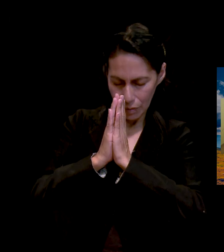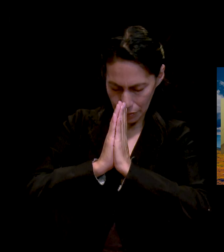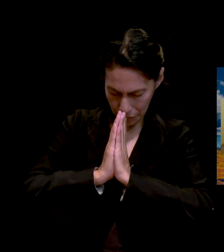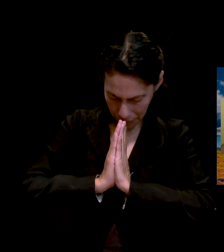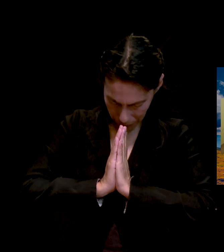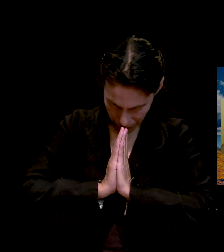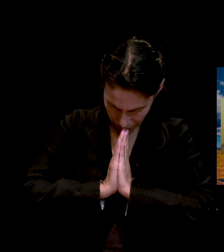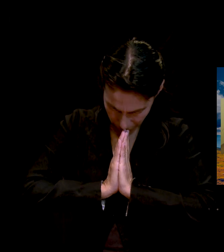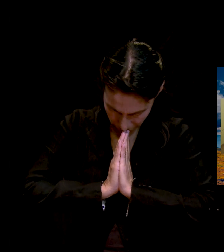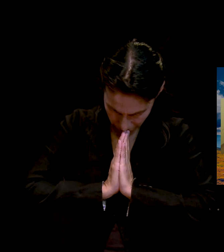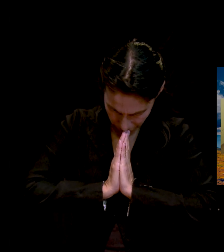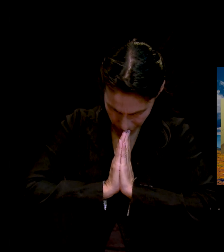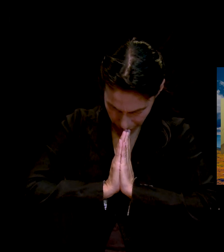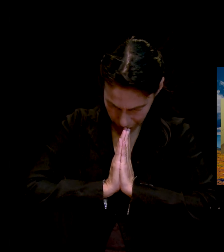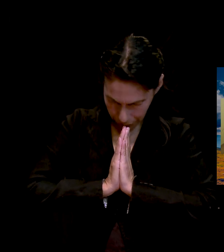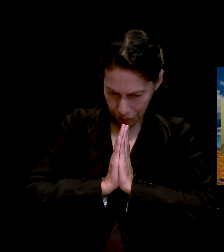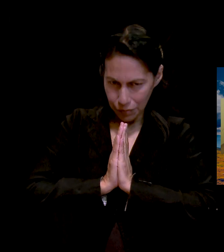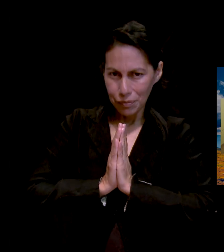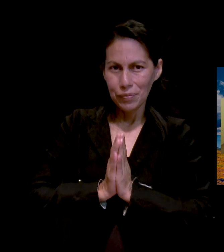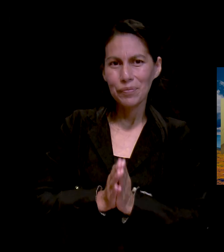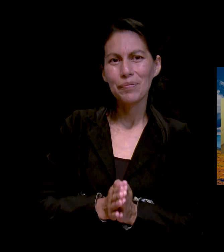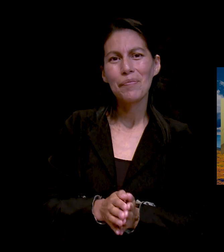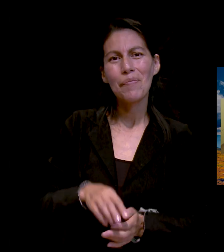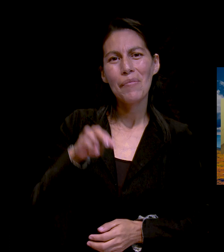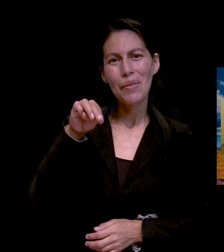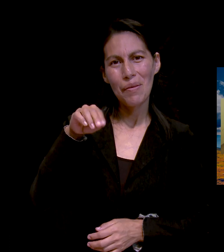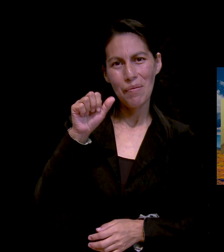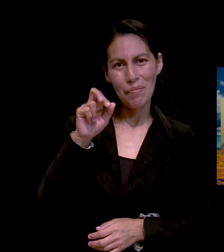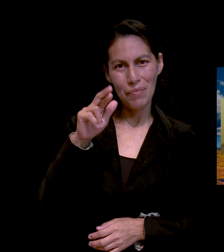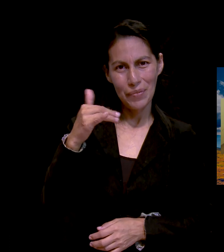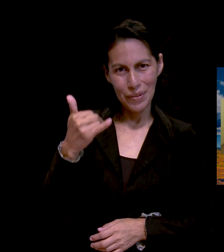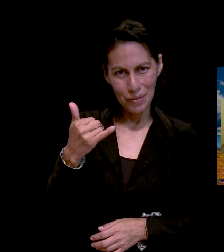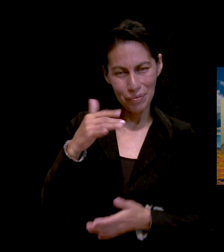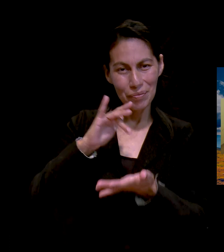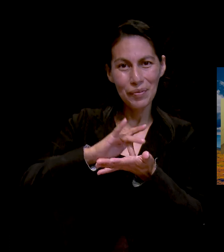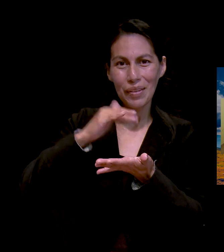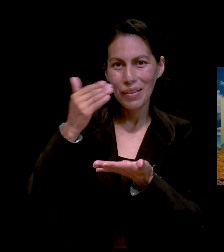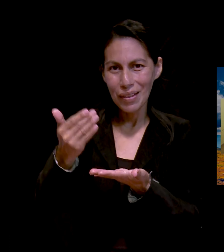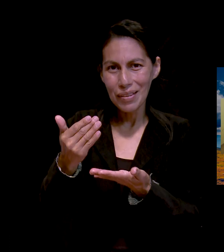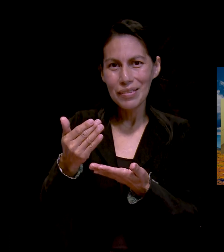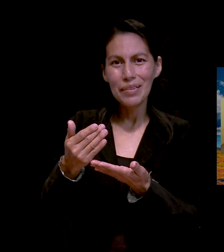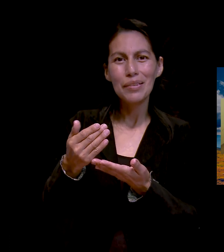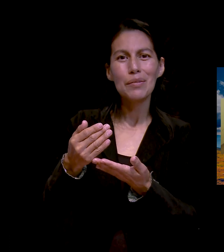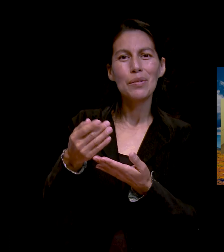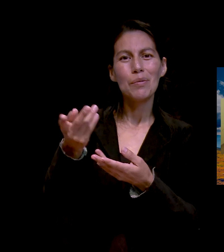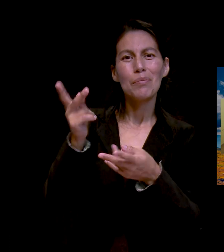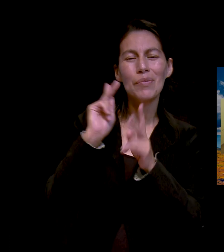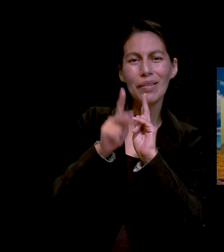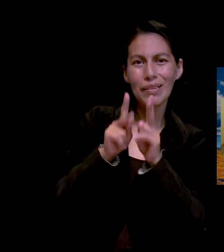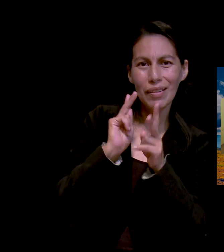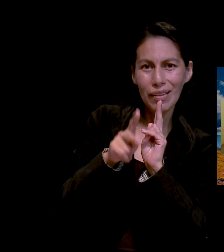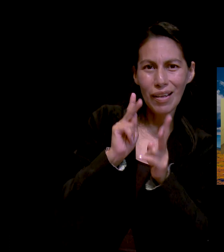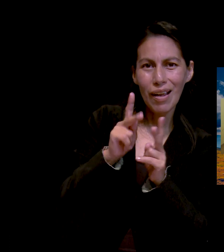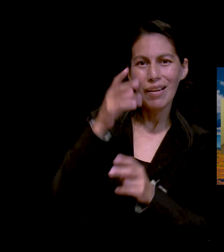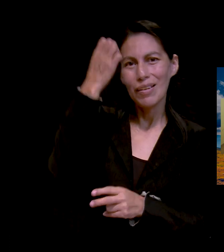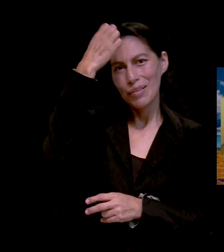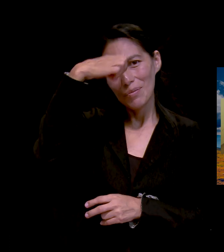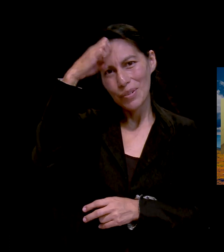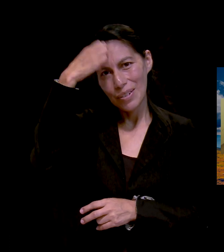Gracias, Marí, por estar con nosotros compartiendo tus experiencias de fe en oración.